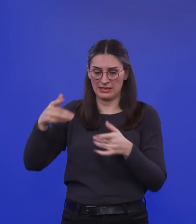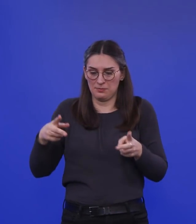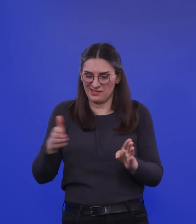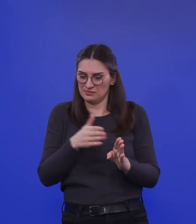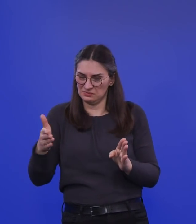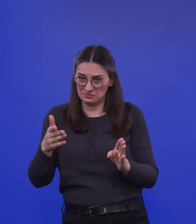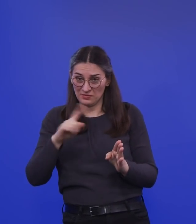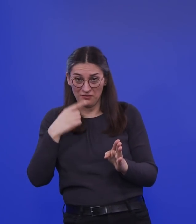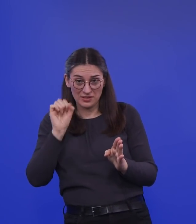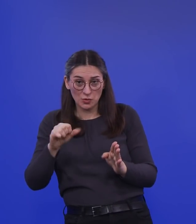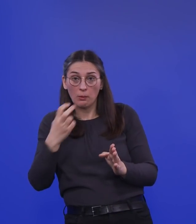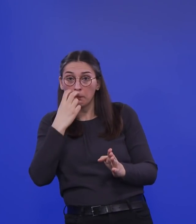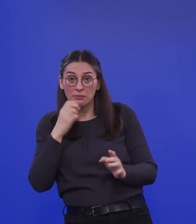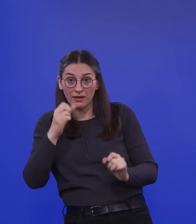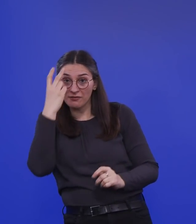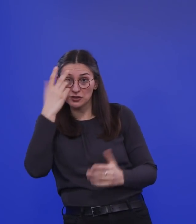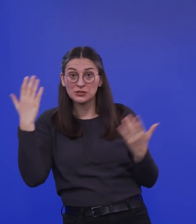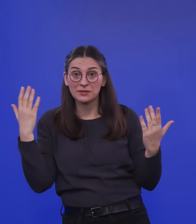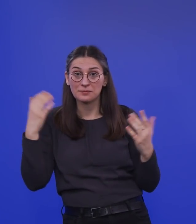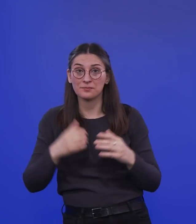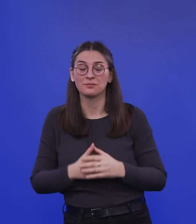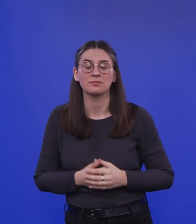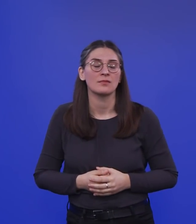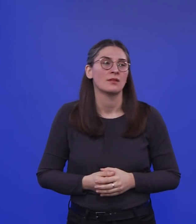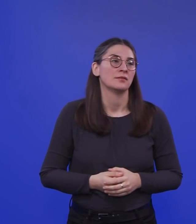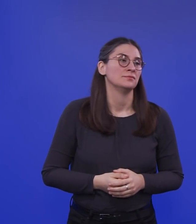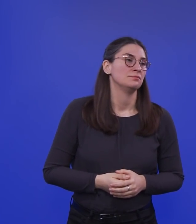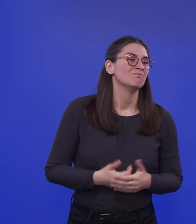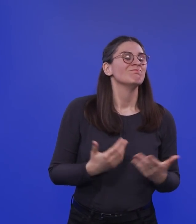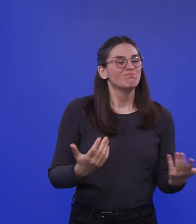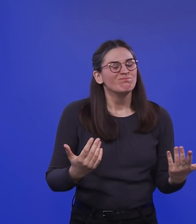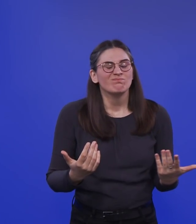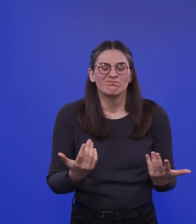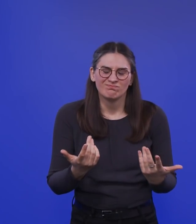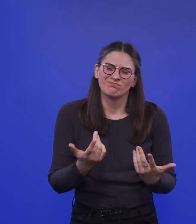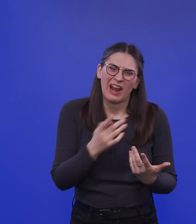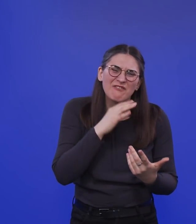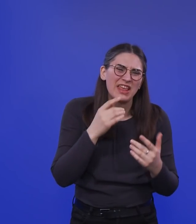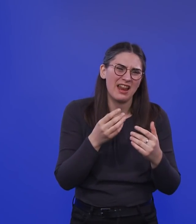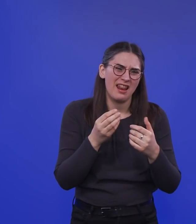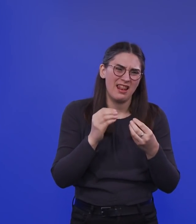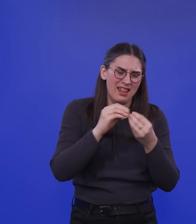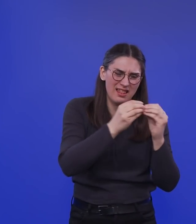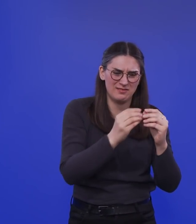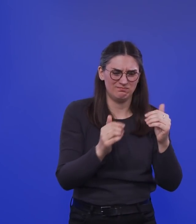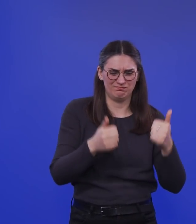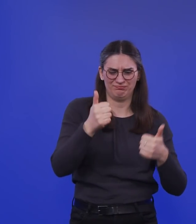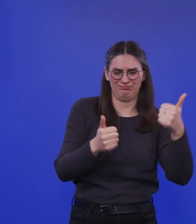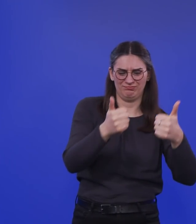können? Naja, das ist so eine Sache, man muss ganz viele Sachen abwägen. Diese Überlegung gehört sicherlich auch dazu,